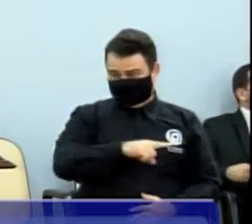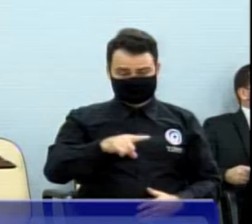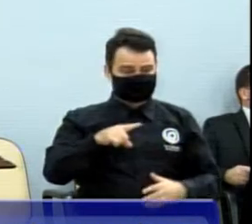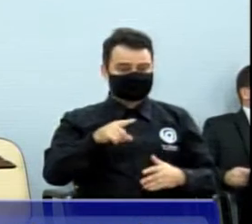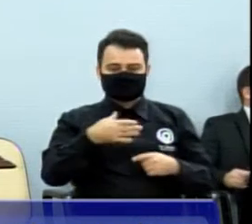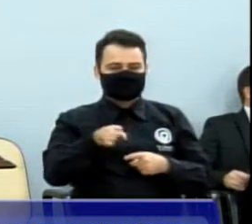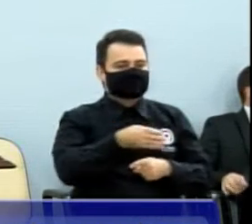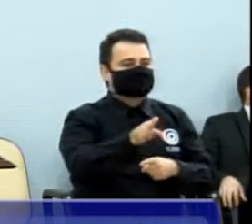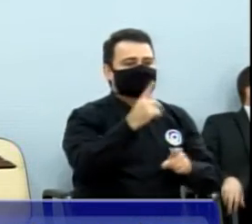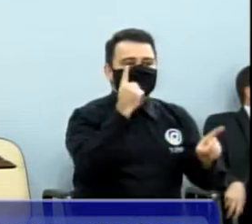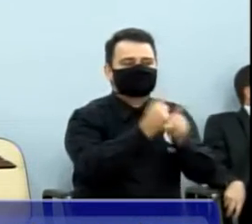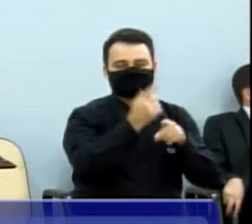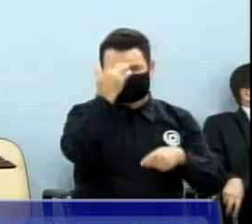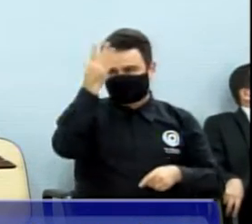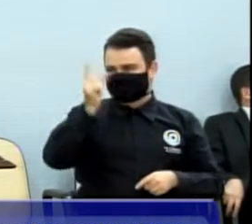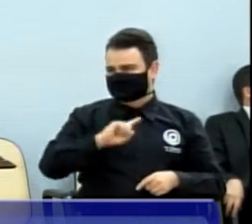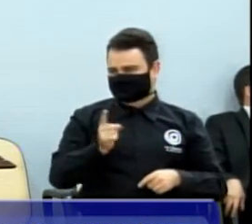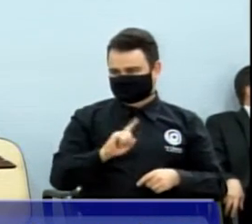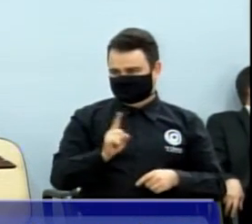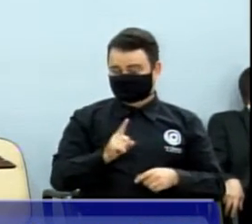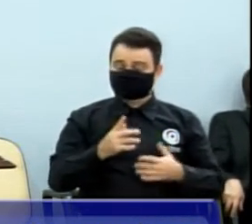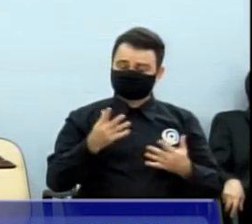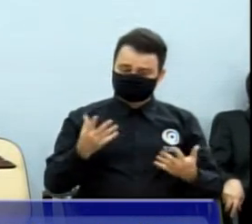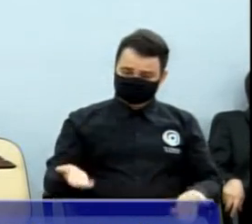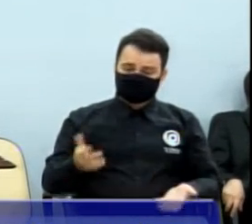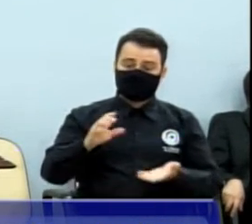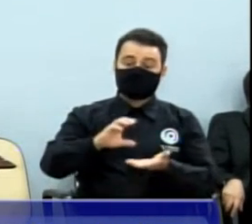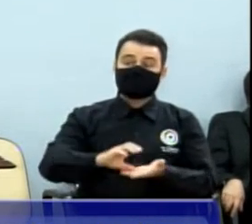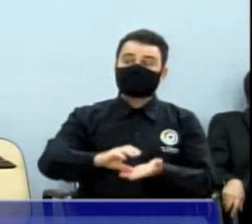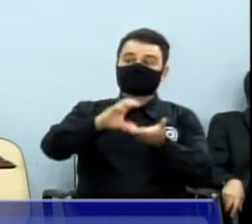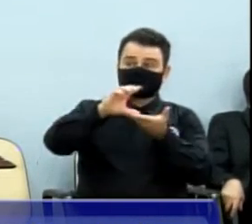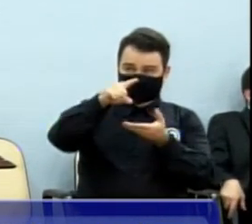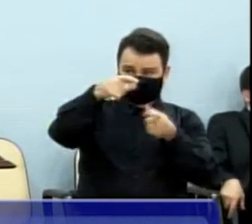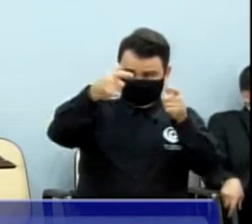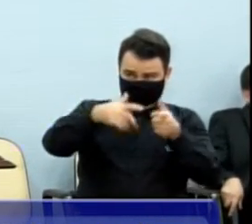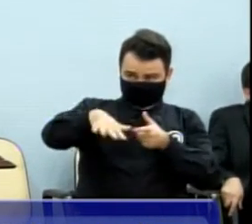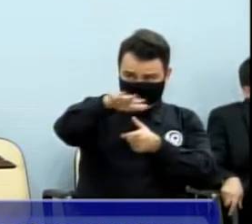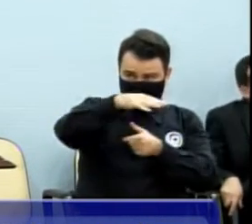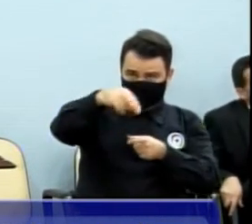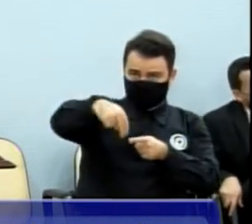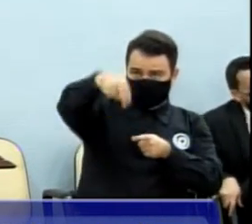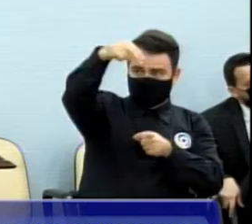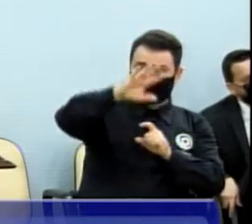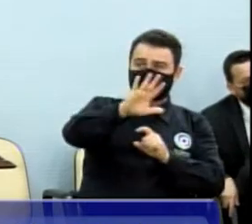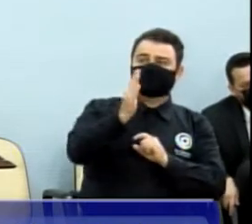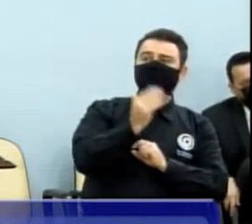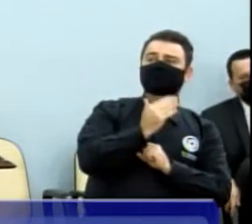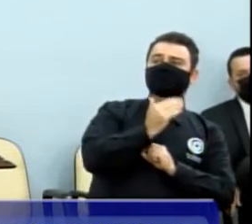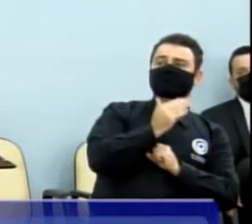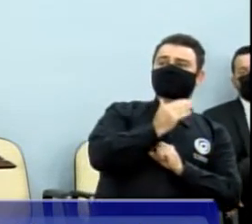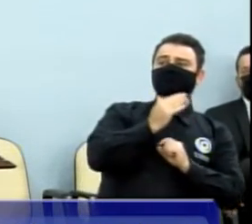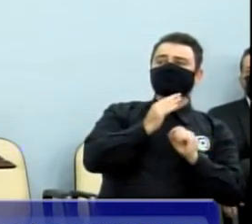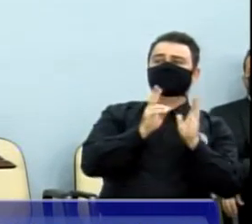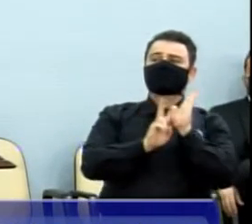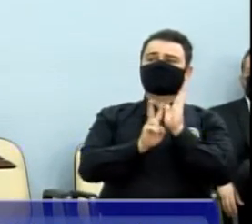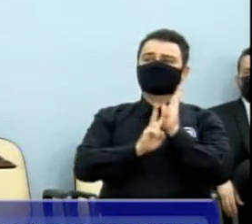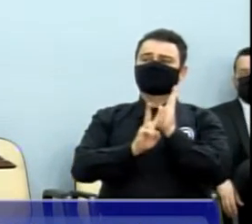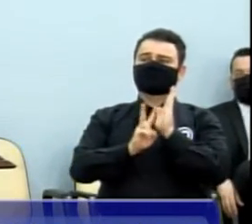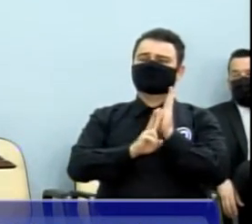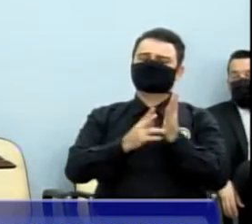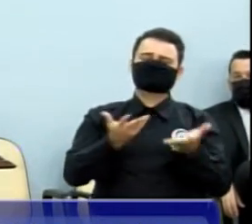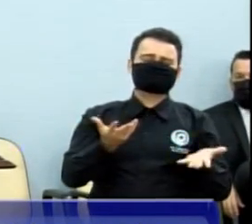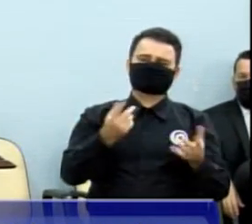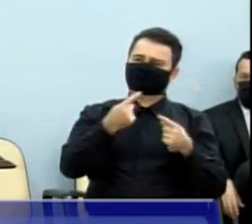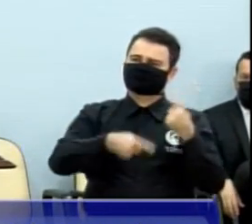reclamação, vereador Odélio, do posicionamento do Conselho Norte estar na região aqui da Boa Vista é ruim. Então,